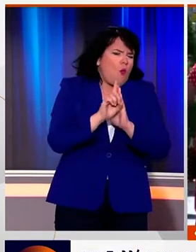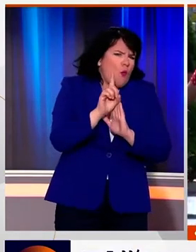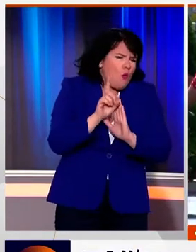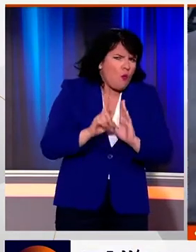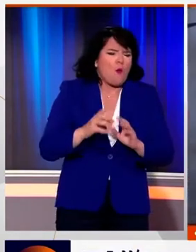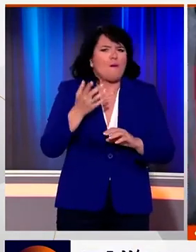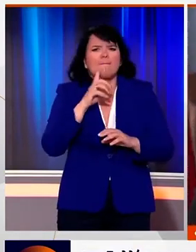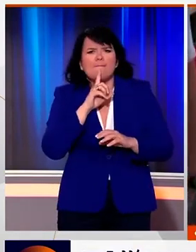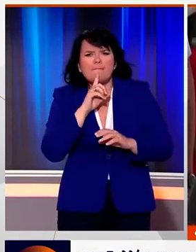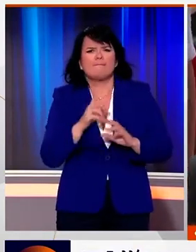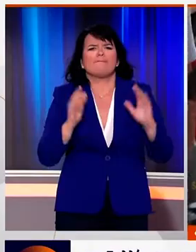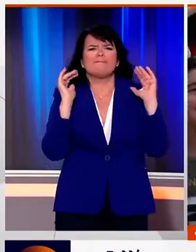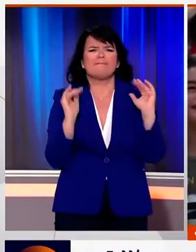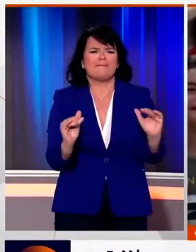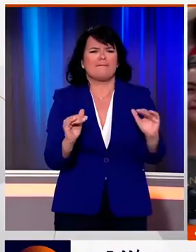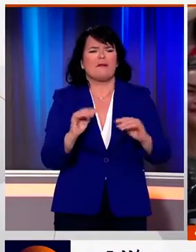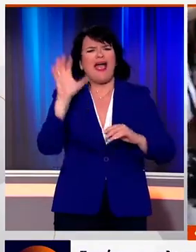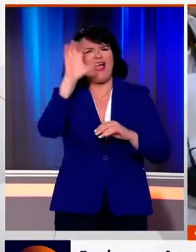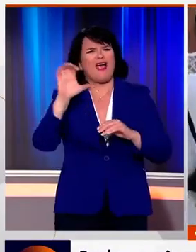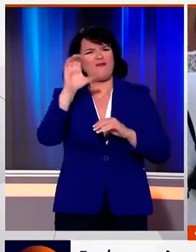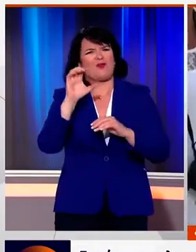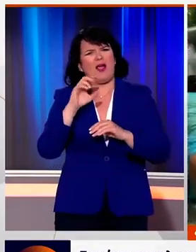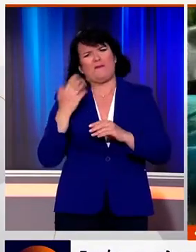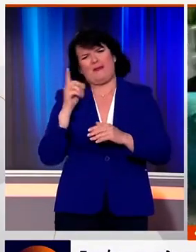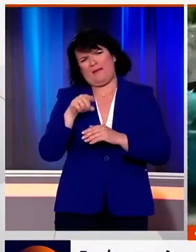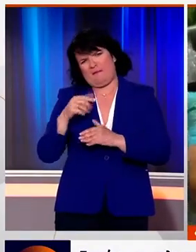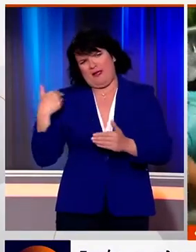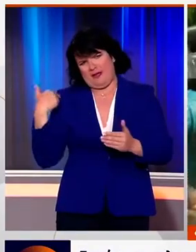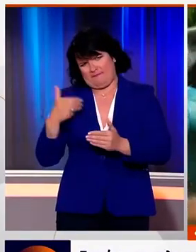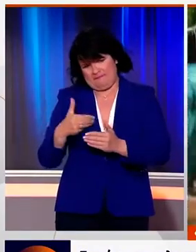σήμερα την πέμπτη ο καύσωνας με πρωτοφανής θερμοκρασίας που επηρεάζει την Ευρώπη τα τελευταία 24 ώρα.